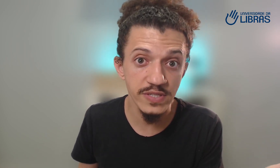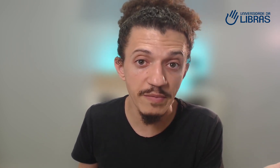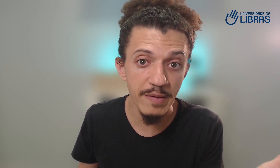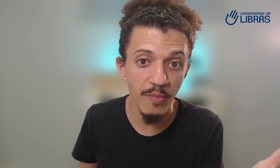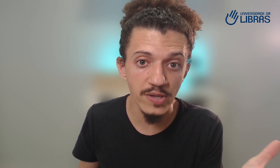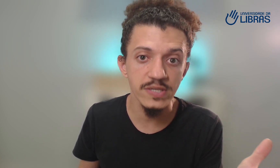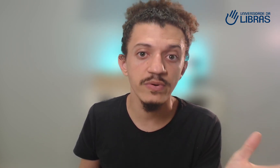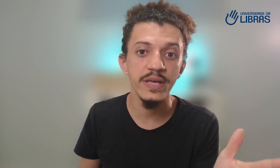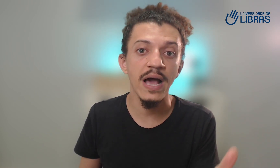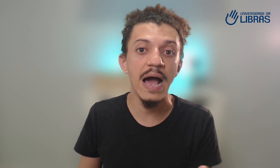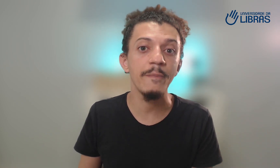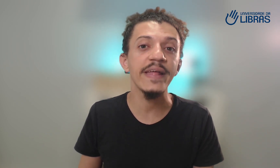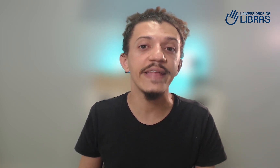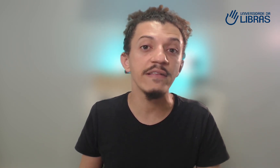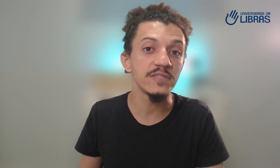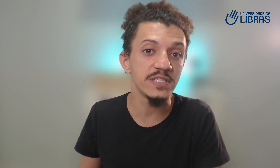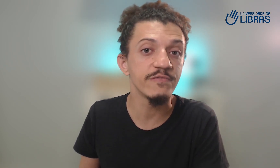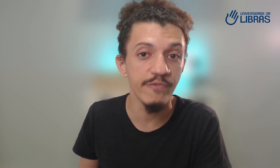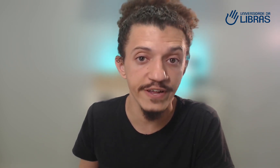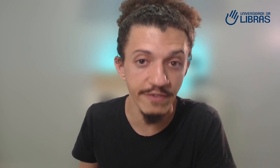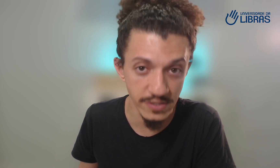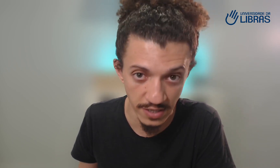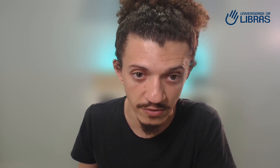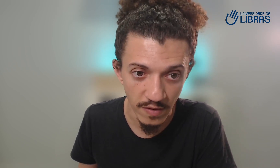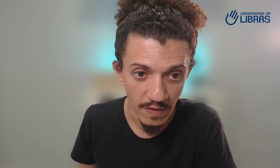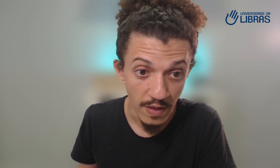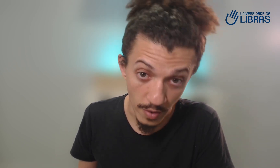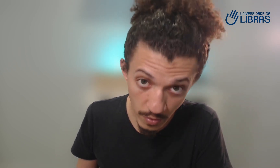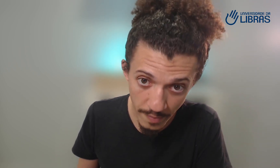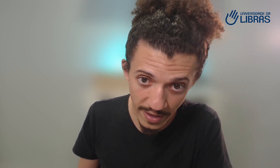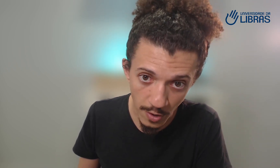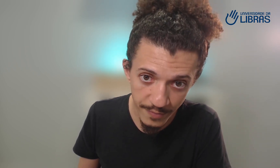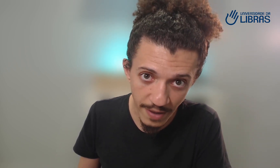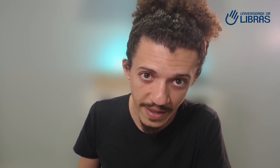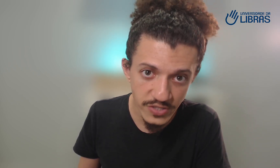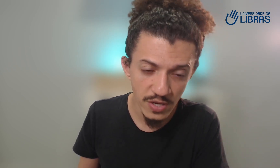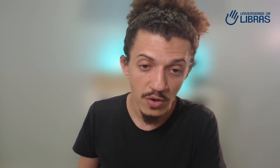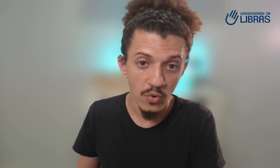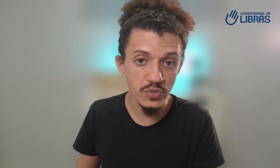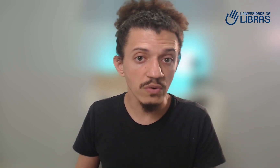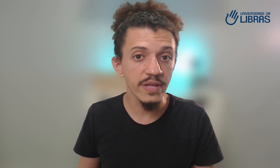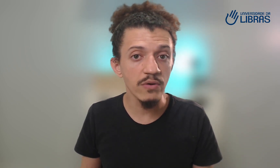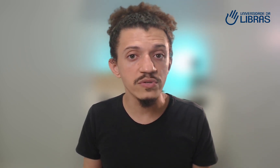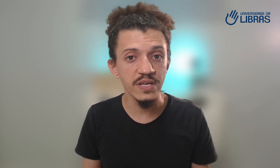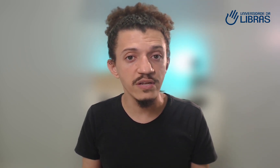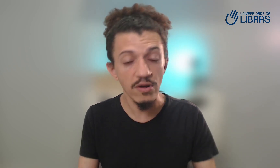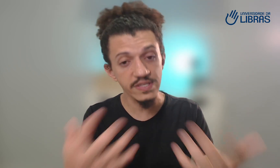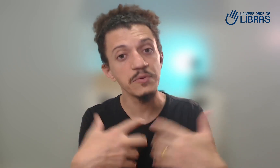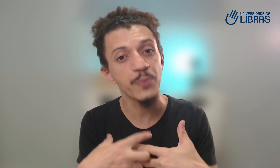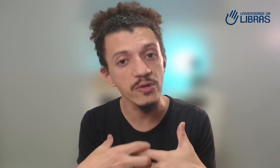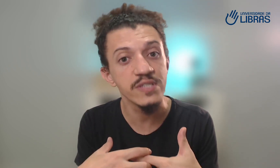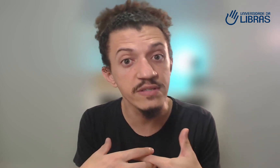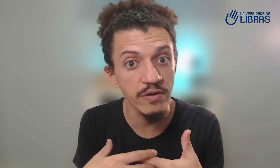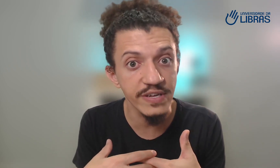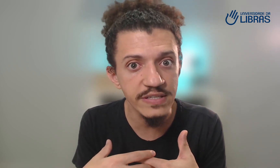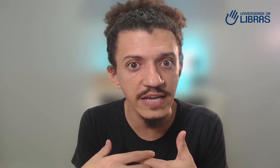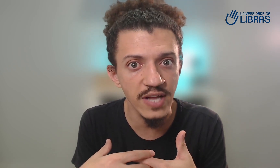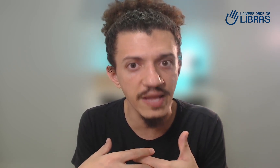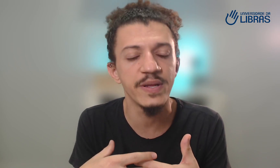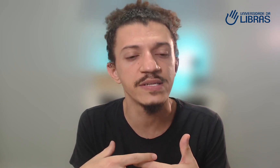também possam aprender se desenvolver e avançando eu recomendo obviamente os conteúdos que nós temos produzido na Universidade da Libras